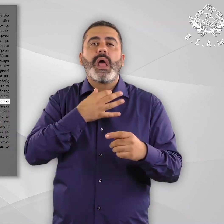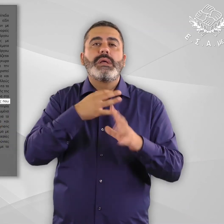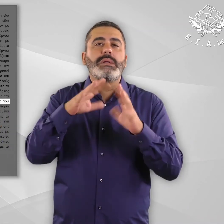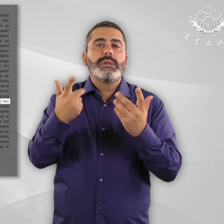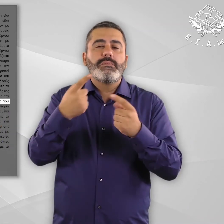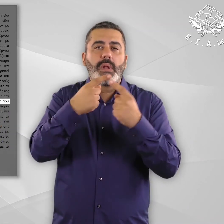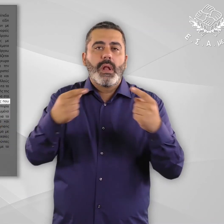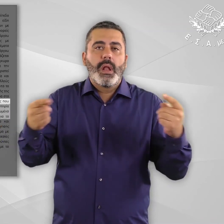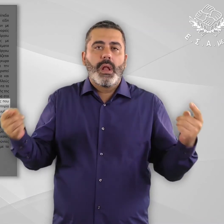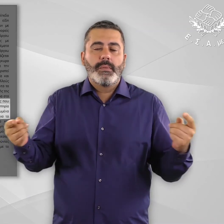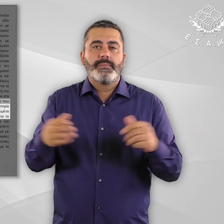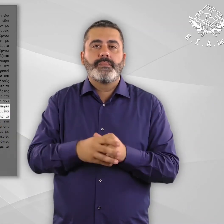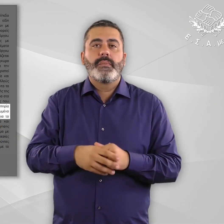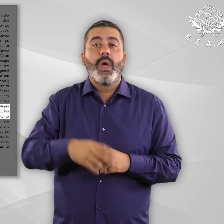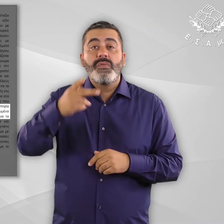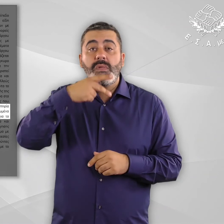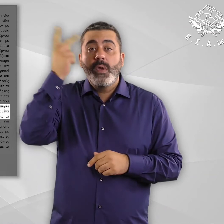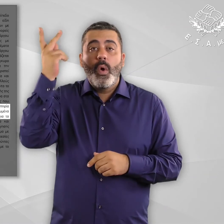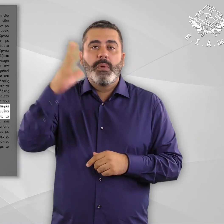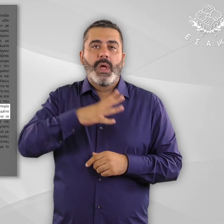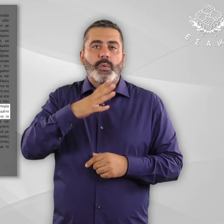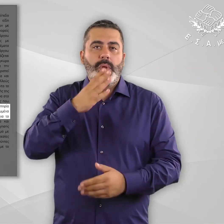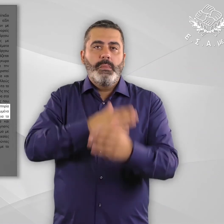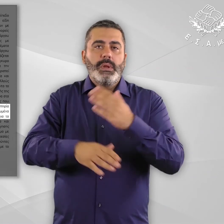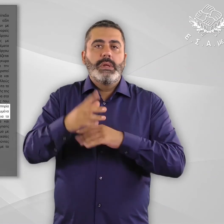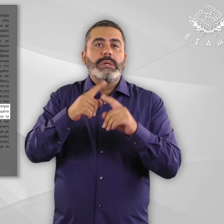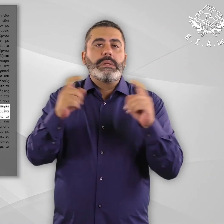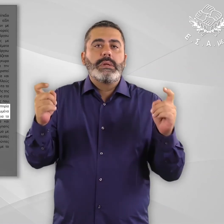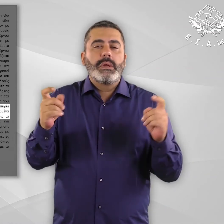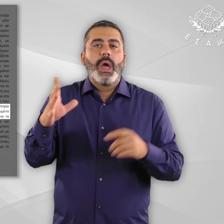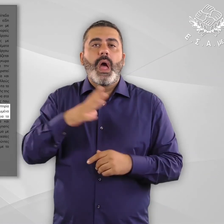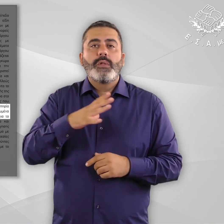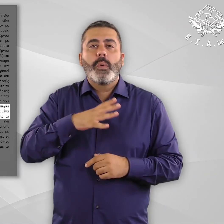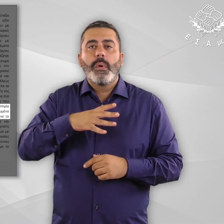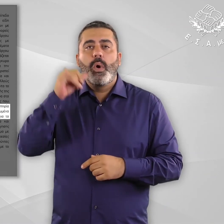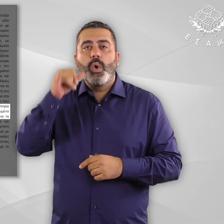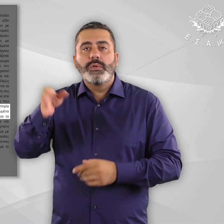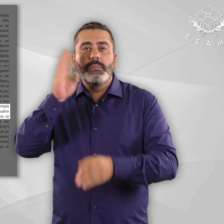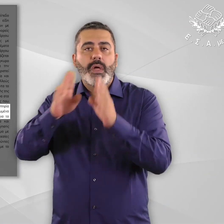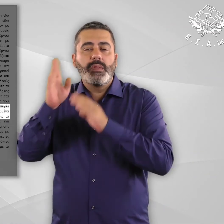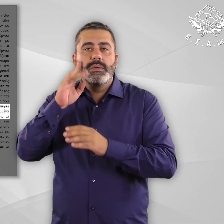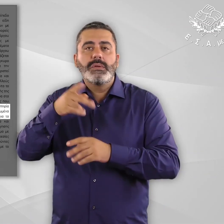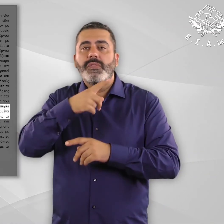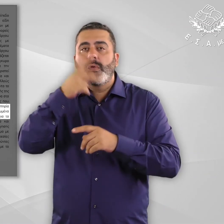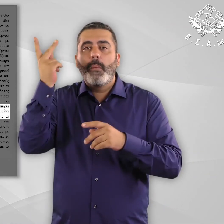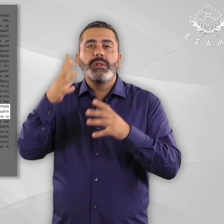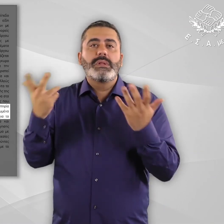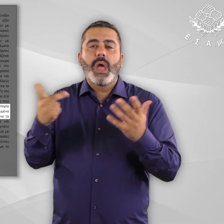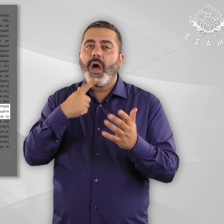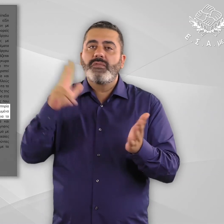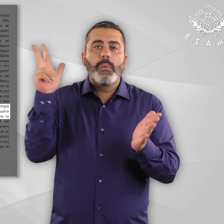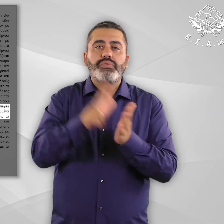συνδέονται με κάθε είδος, β-δικαιώματα των ατόμων με αναπηρία και χρόνιες παθήσεις όπως αυτά είναι θεσμικά